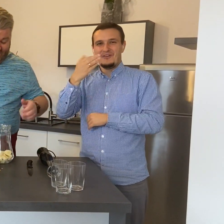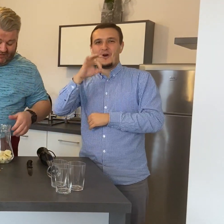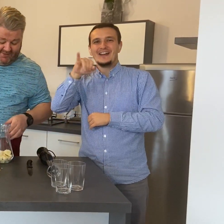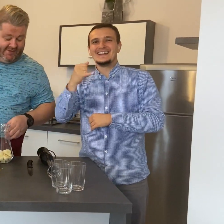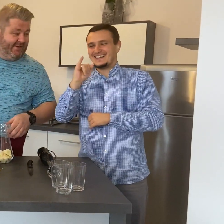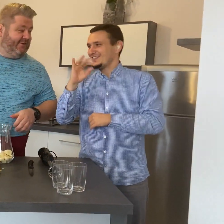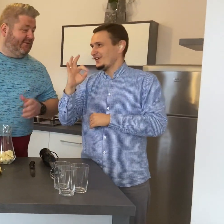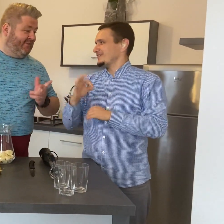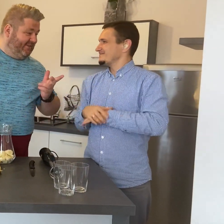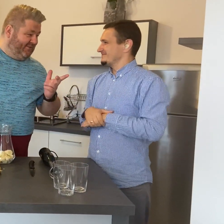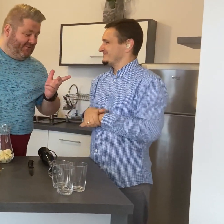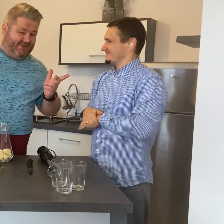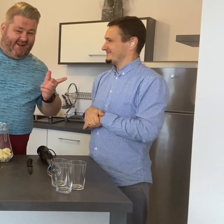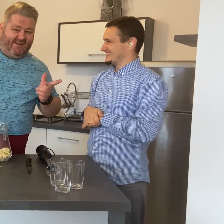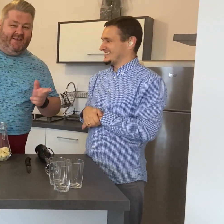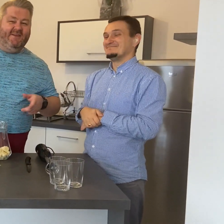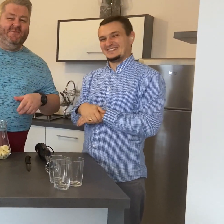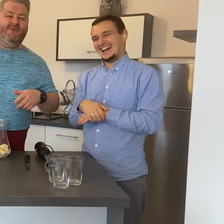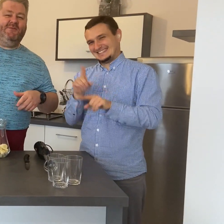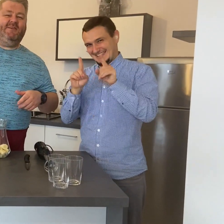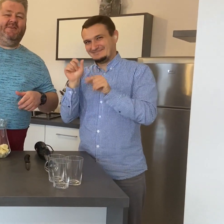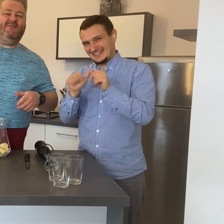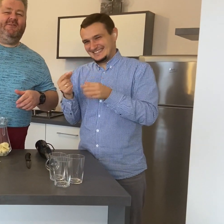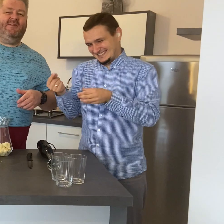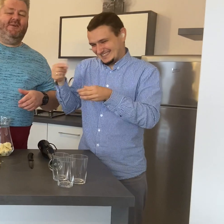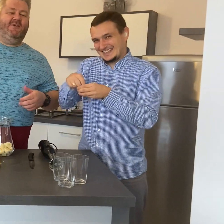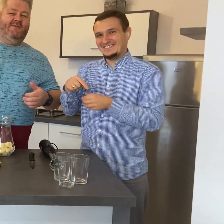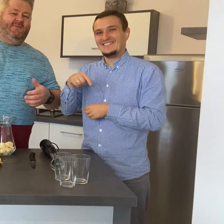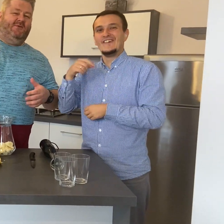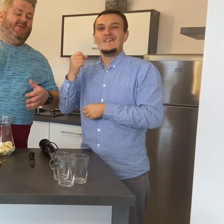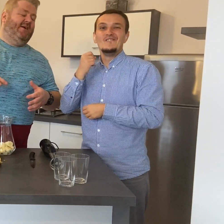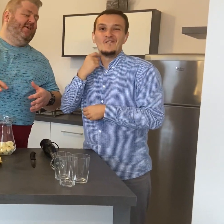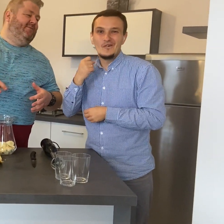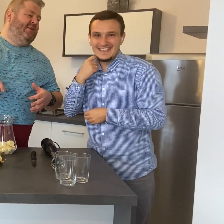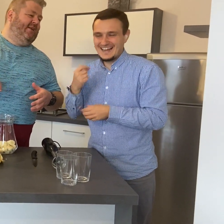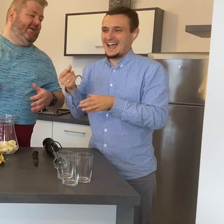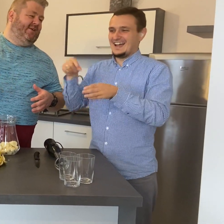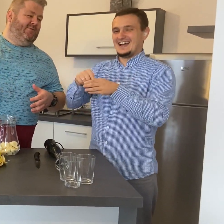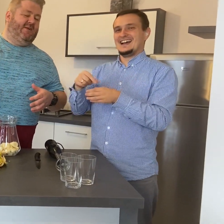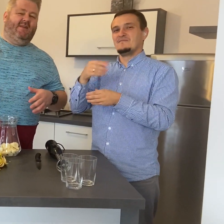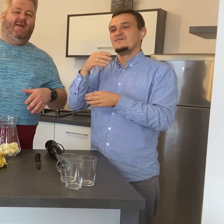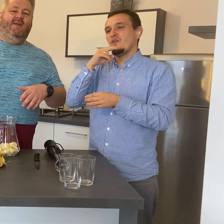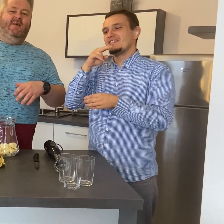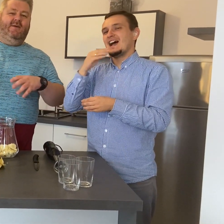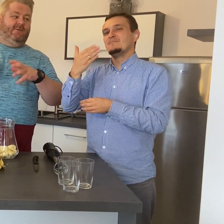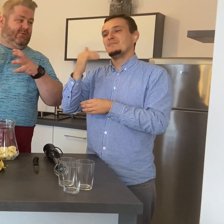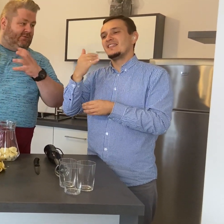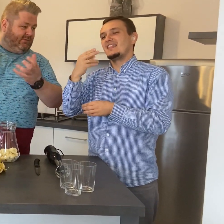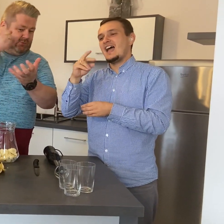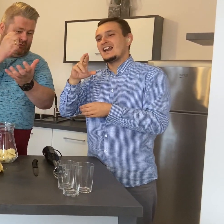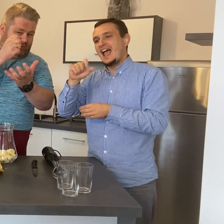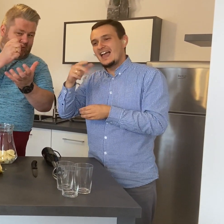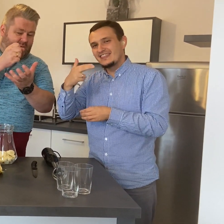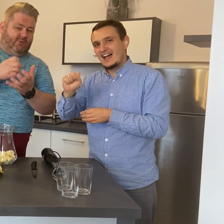Czysty łódka. Plus jeszcze do tego woda mineralna gazowana. Tłuczony lód.